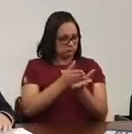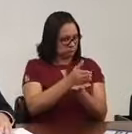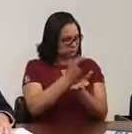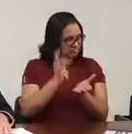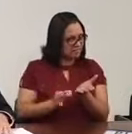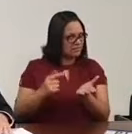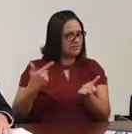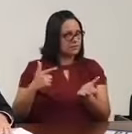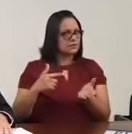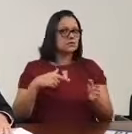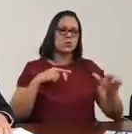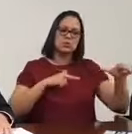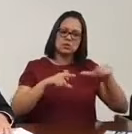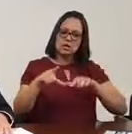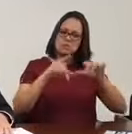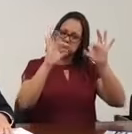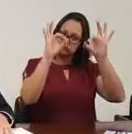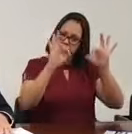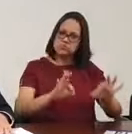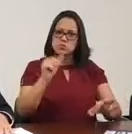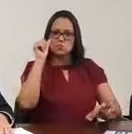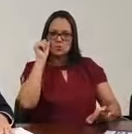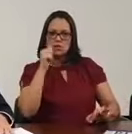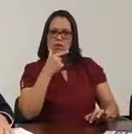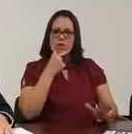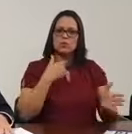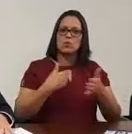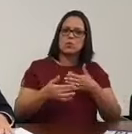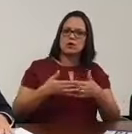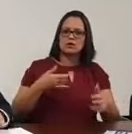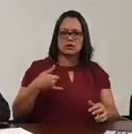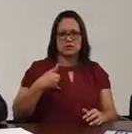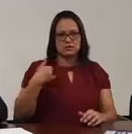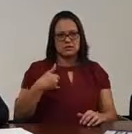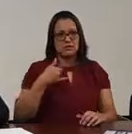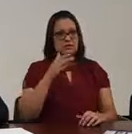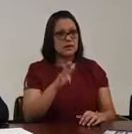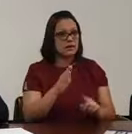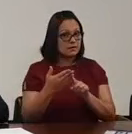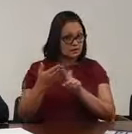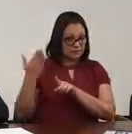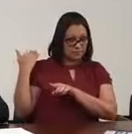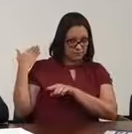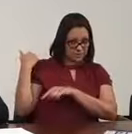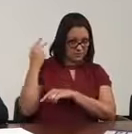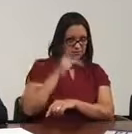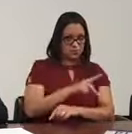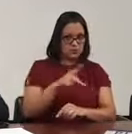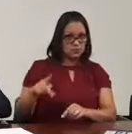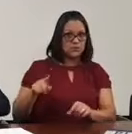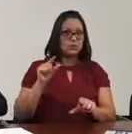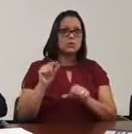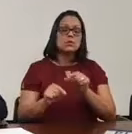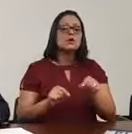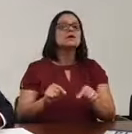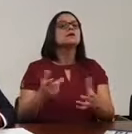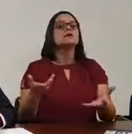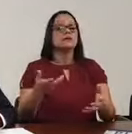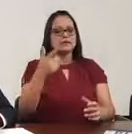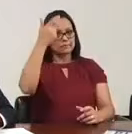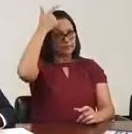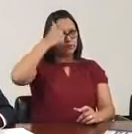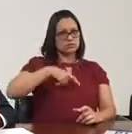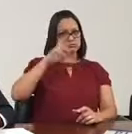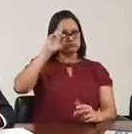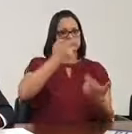certa. Então, o trabalho dignifica o homem, a mulher, não interessa a idade. Agora, naquela época, o professor tinha como exercer a sua